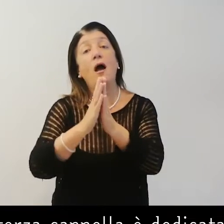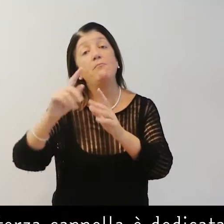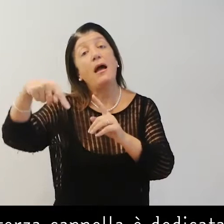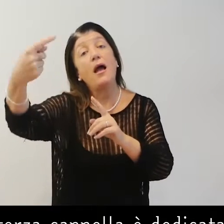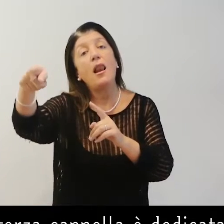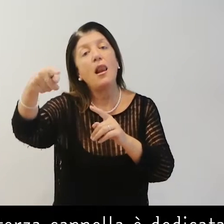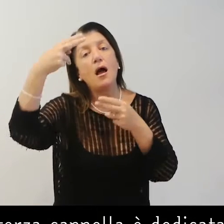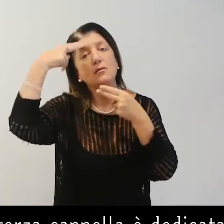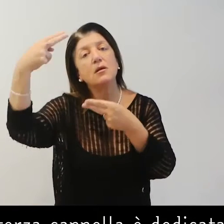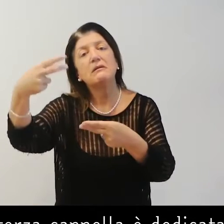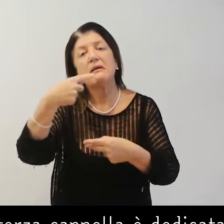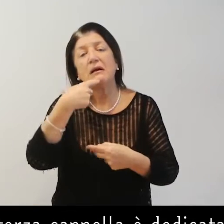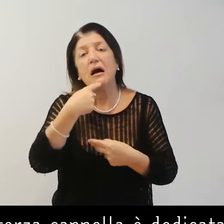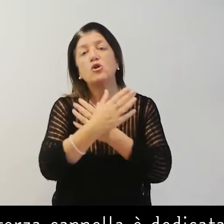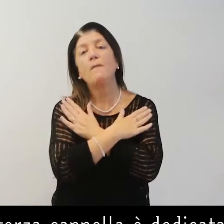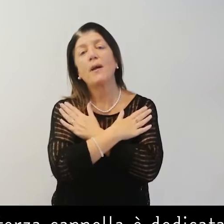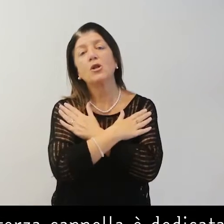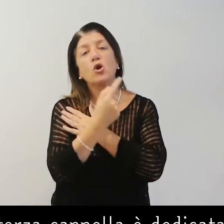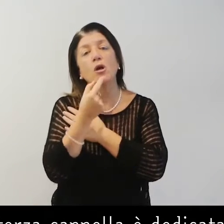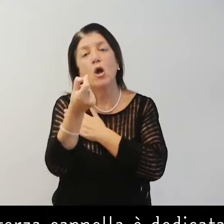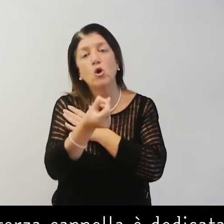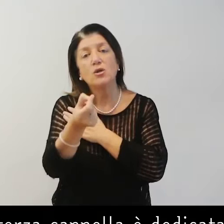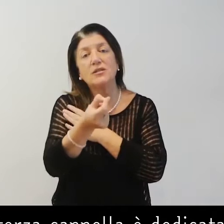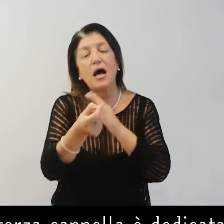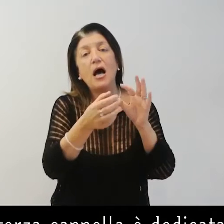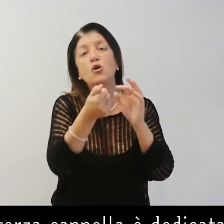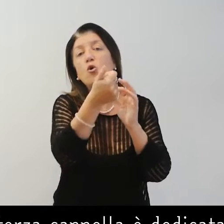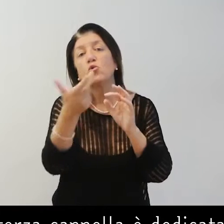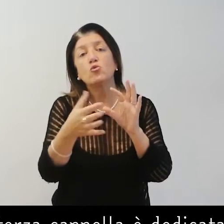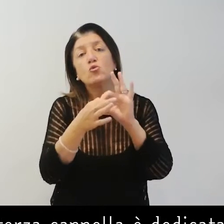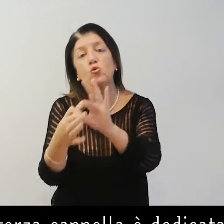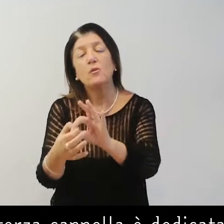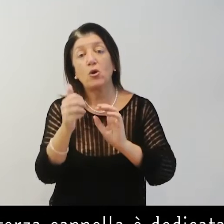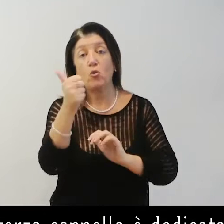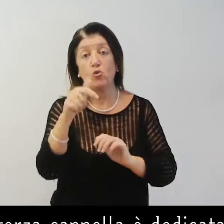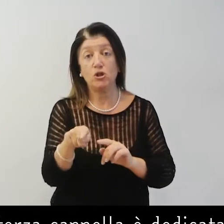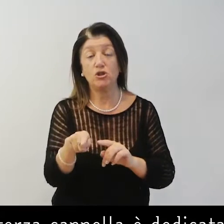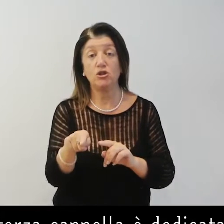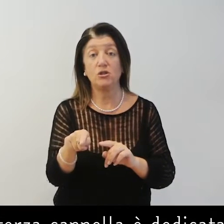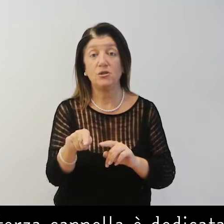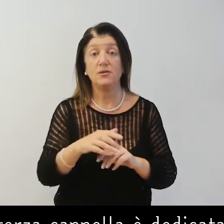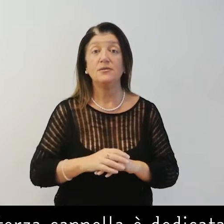La terza cappella è dedicata alla Madonna del Rosario, numero undici.